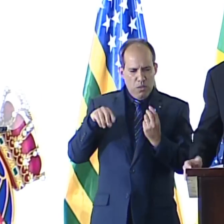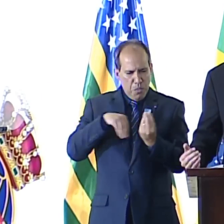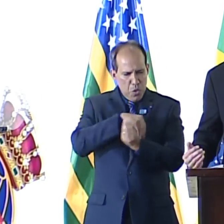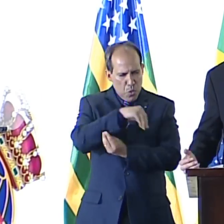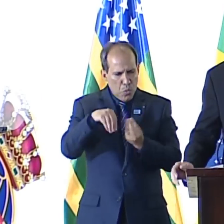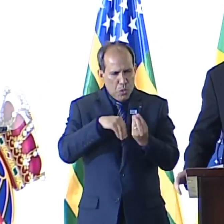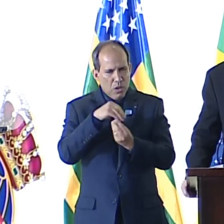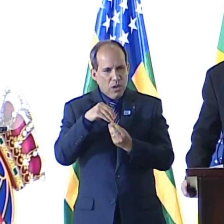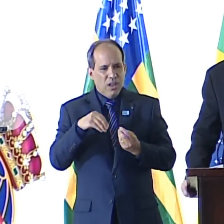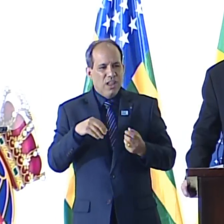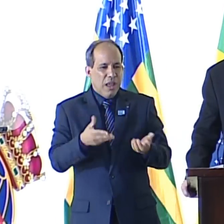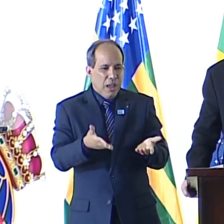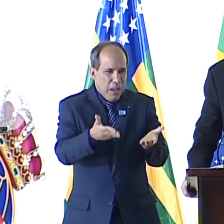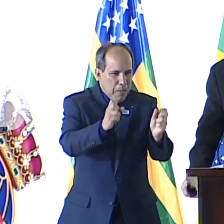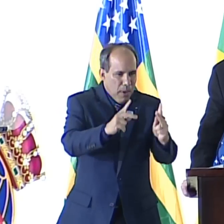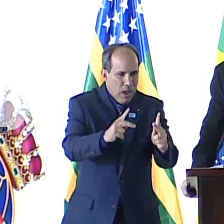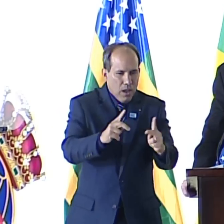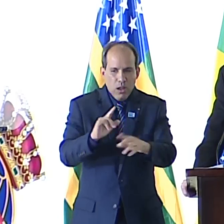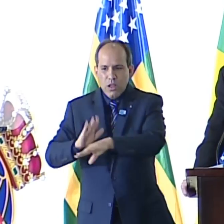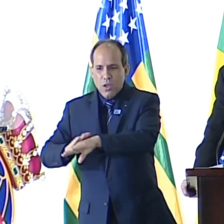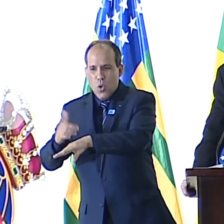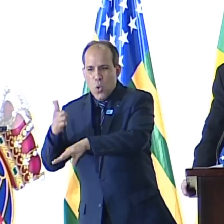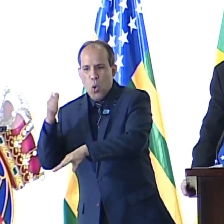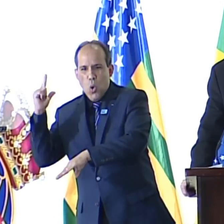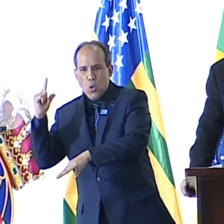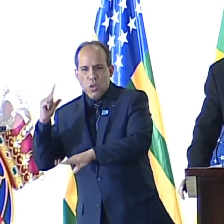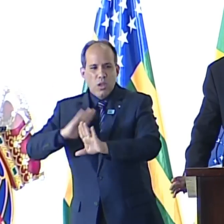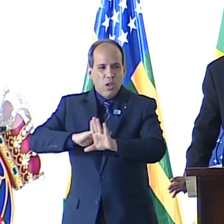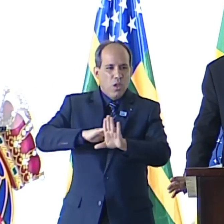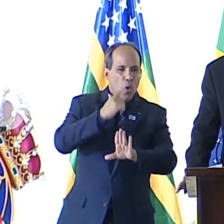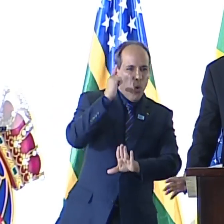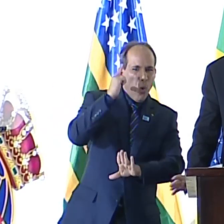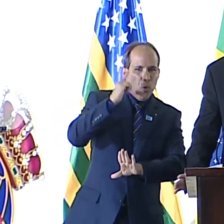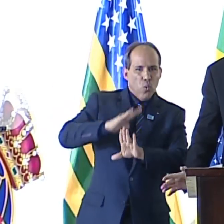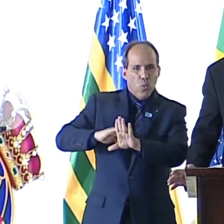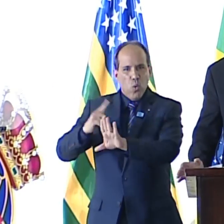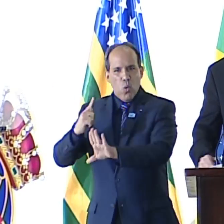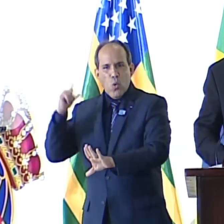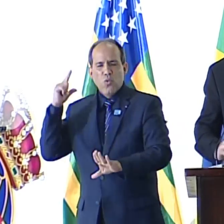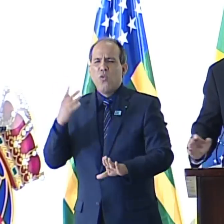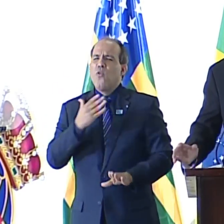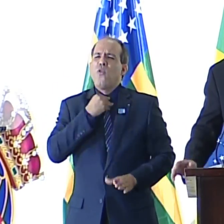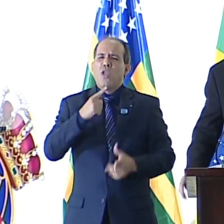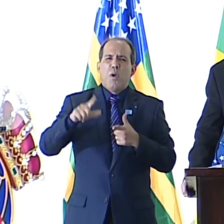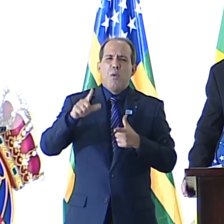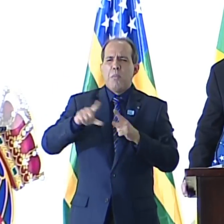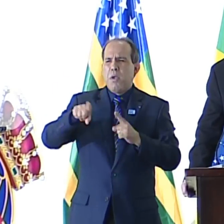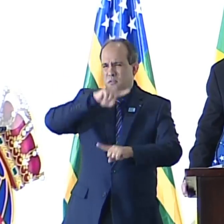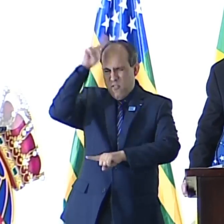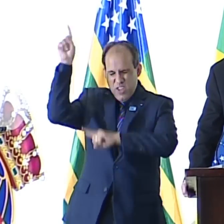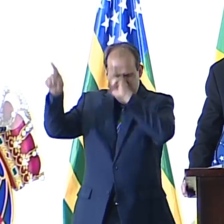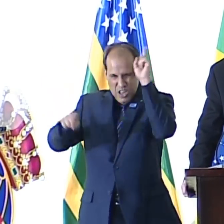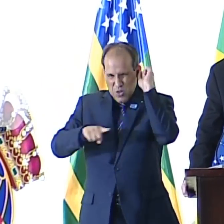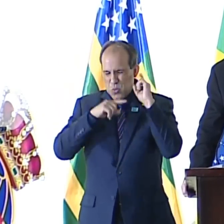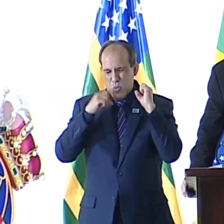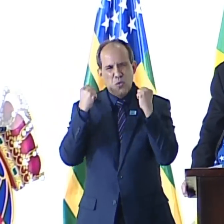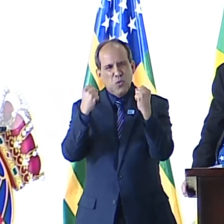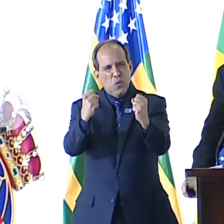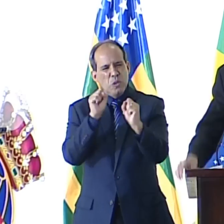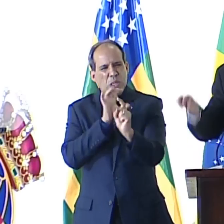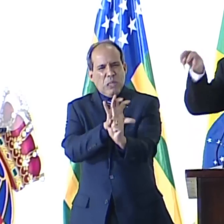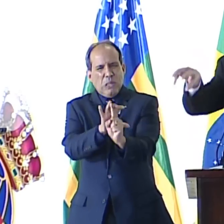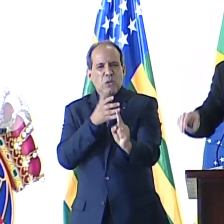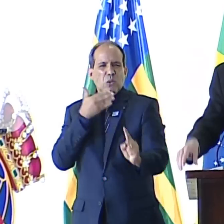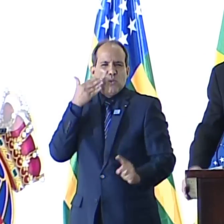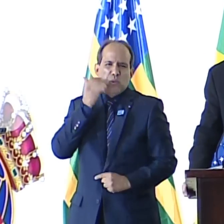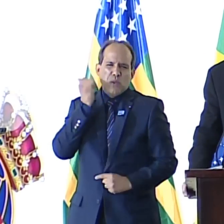furiosa e passividade letárgica. Fúria diante de falsos problemas, criados pelo gigantesco mecanismo de manipulação do discurso